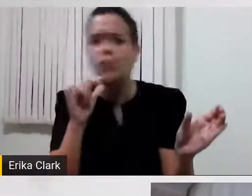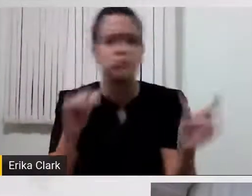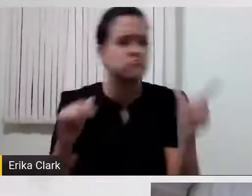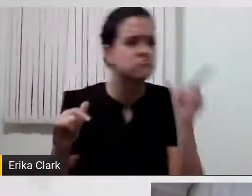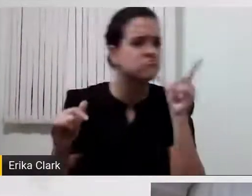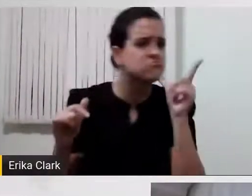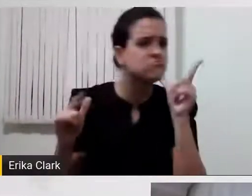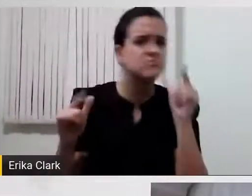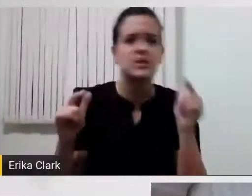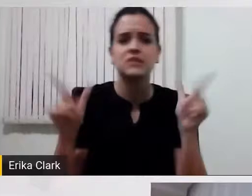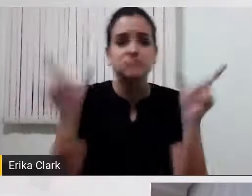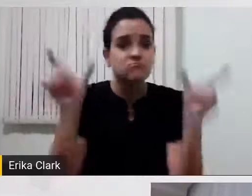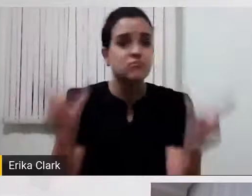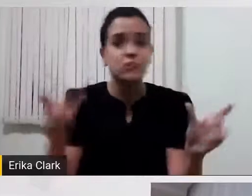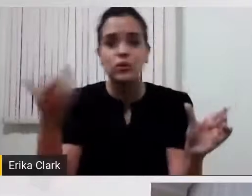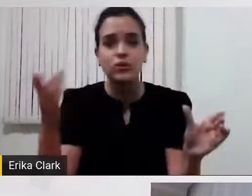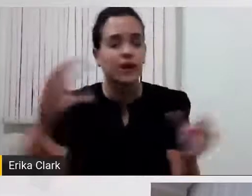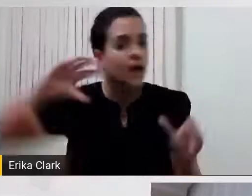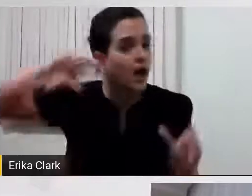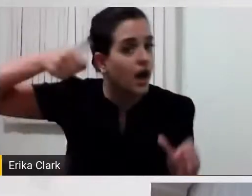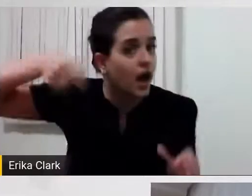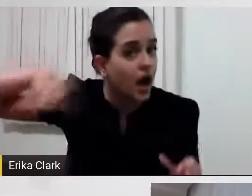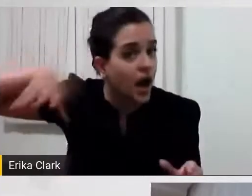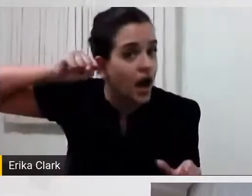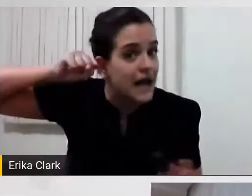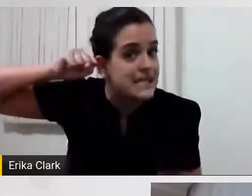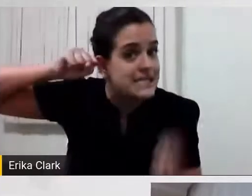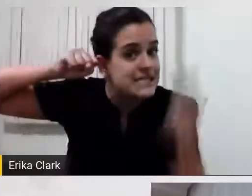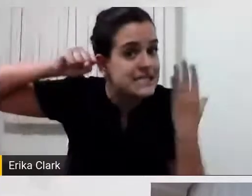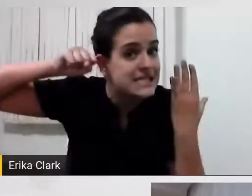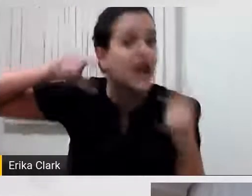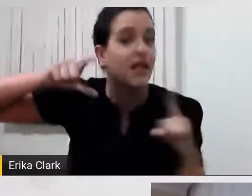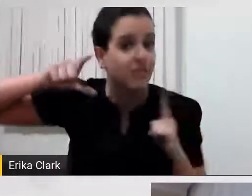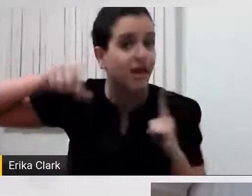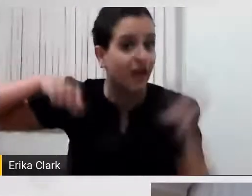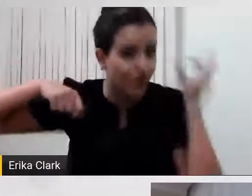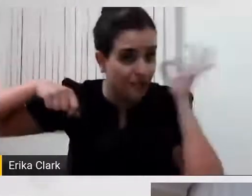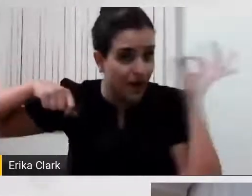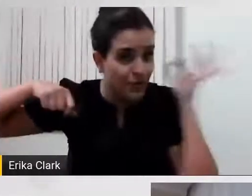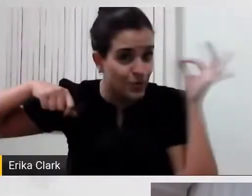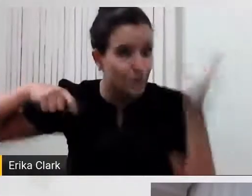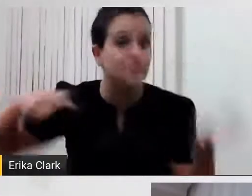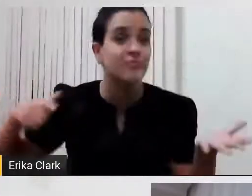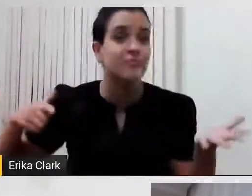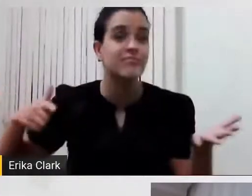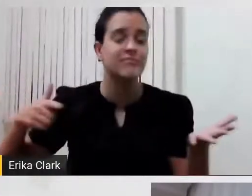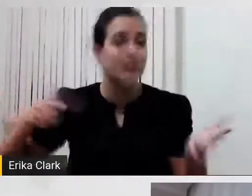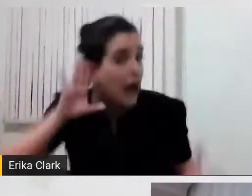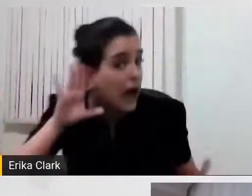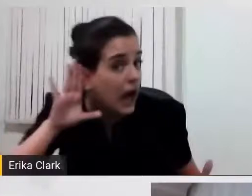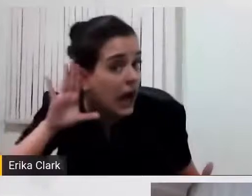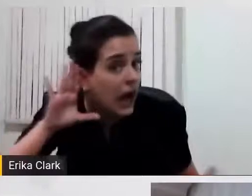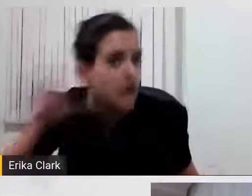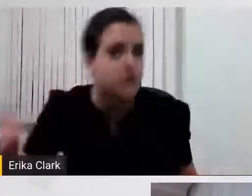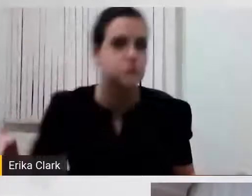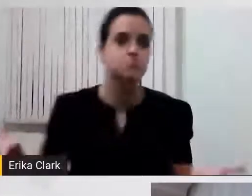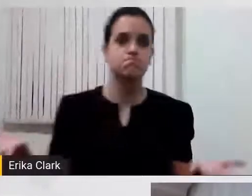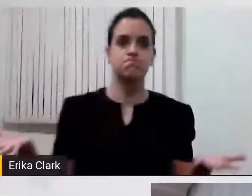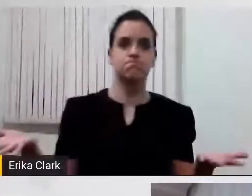abre a tampinha e escuta acho que não dá, acho que não dá, porque senão ela vai, não, se ela quer aquela, senão ela vai abrir